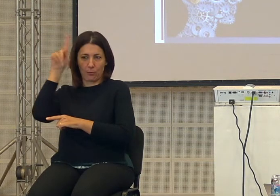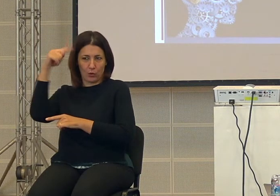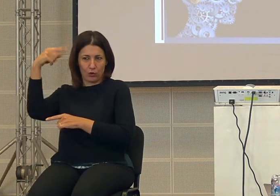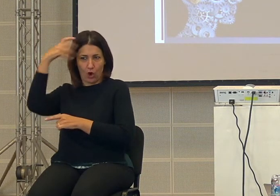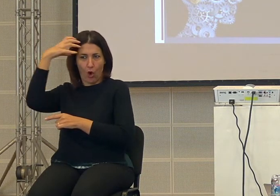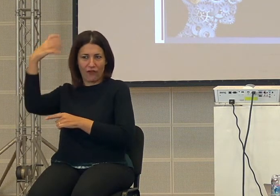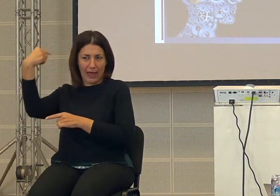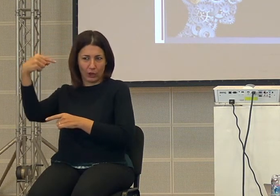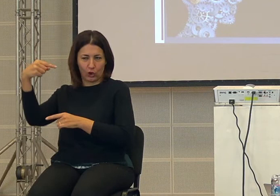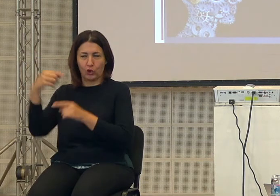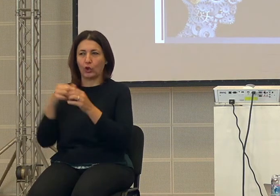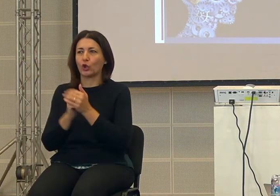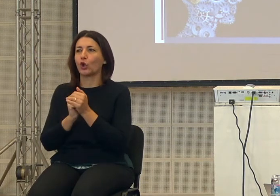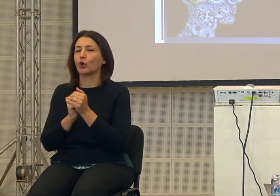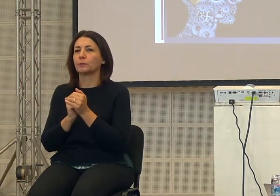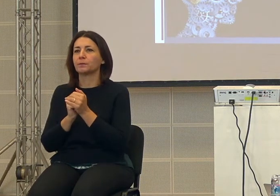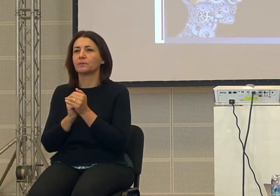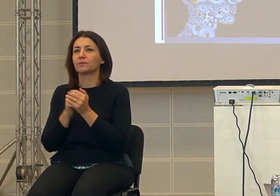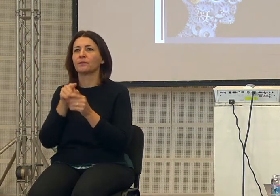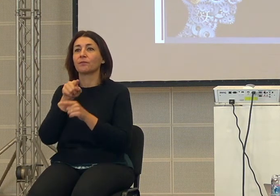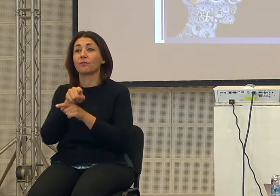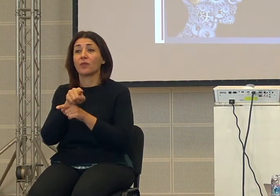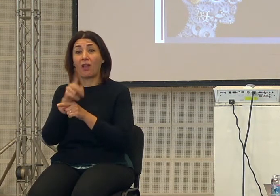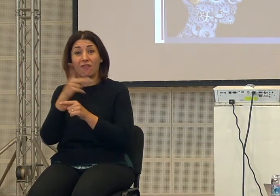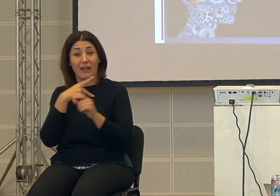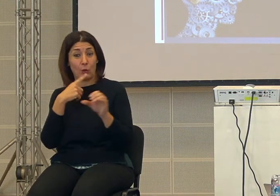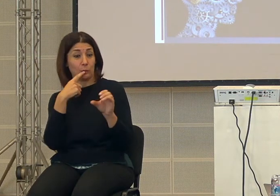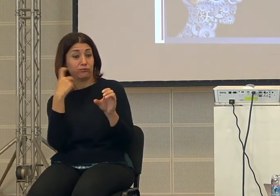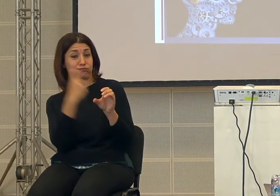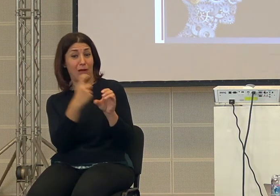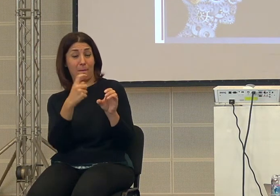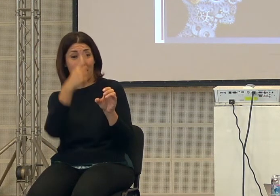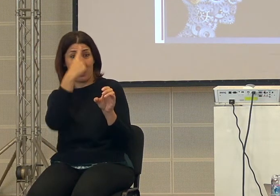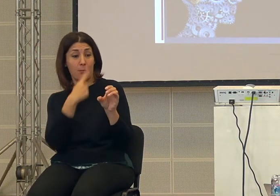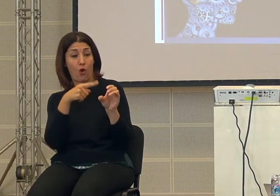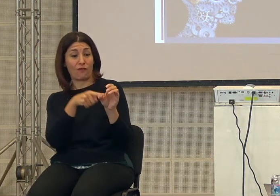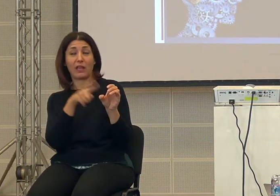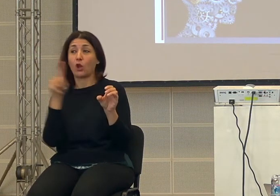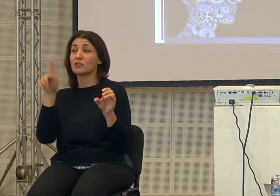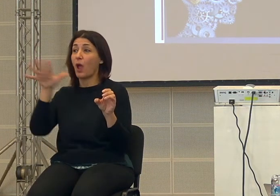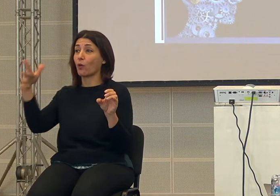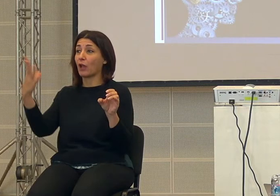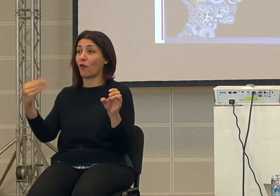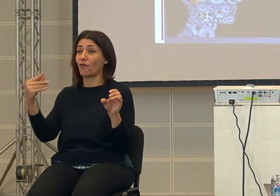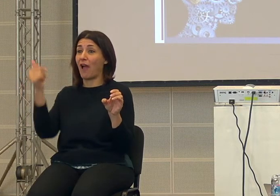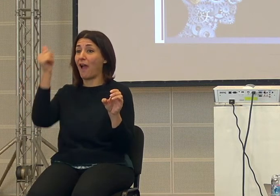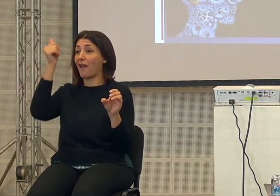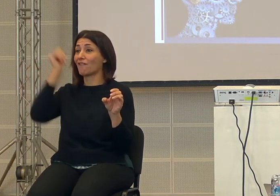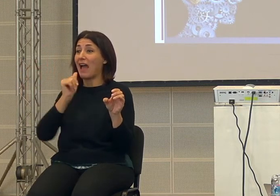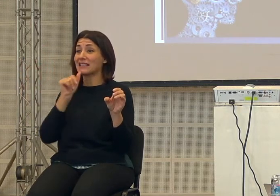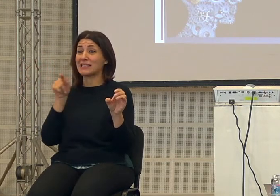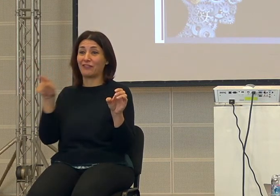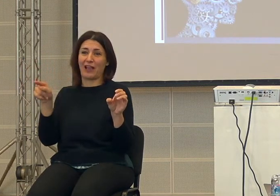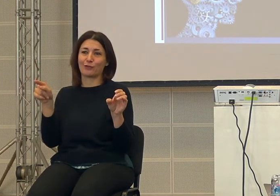naturalmente rende la falsificazione della moneta un reato gravissimo perché non è solo uno ha